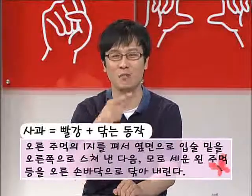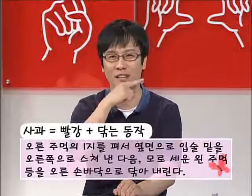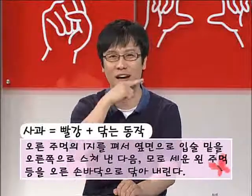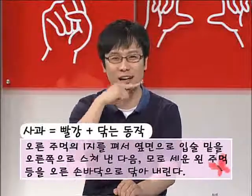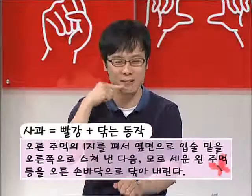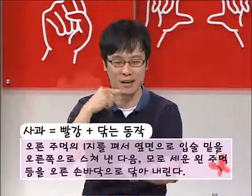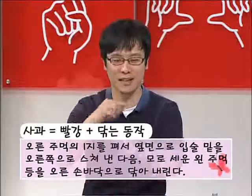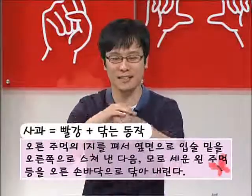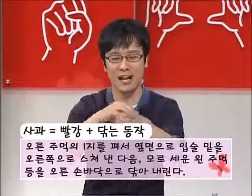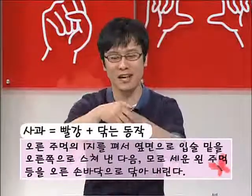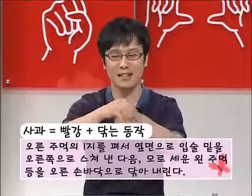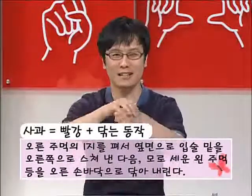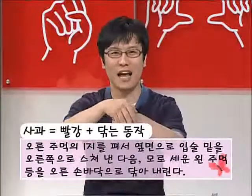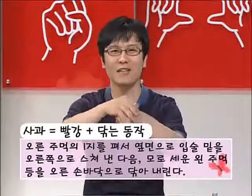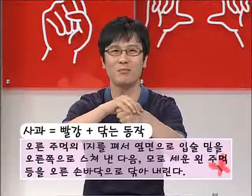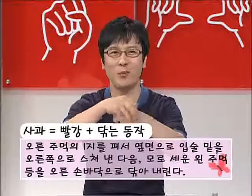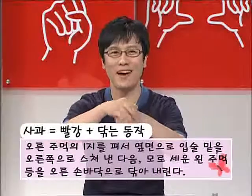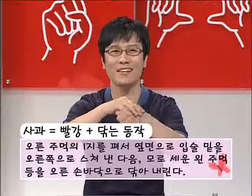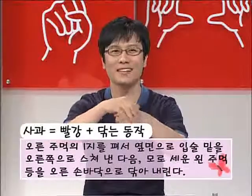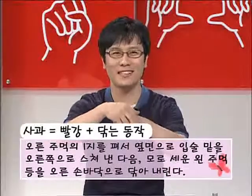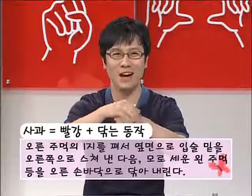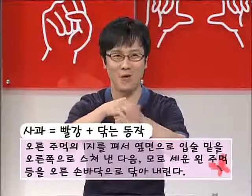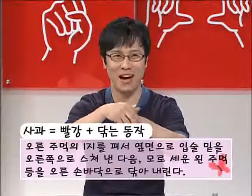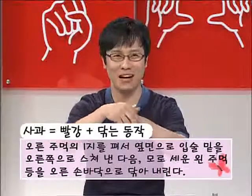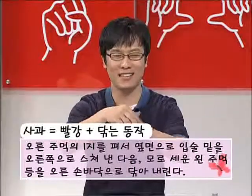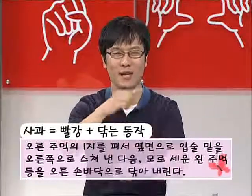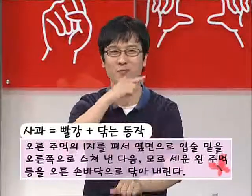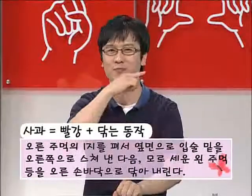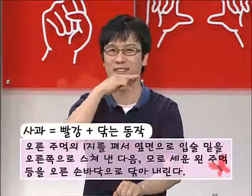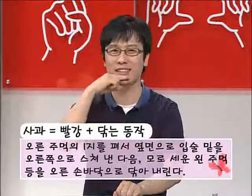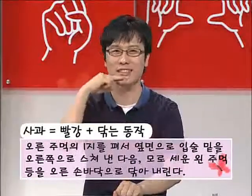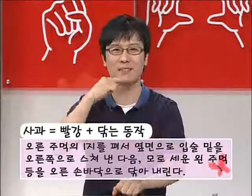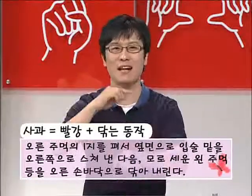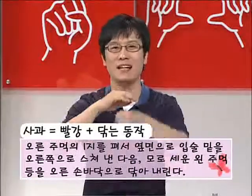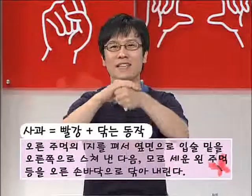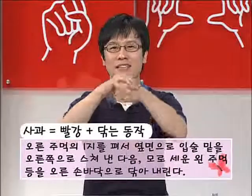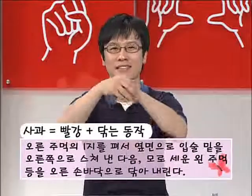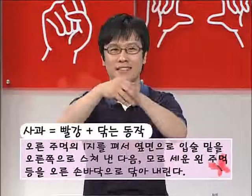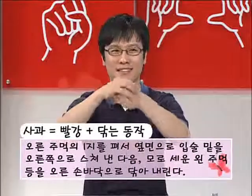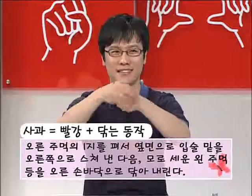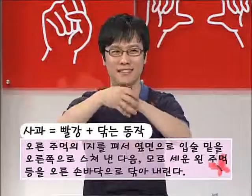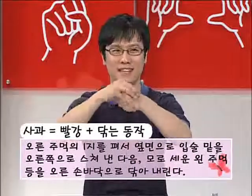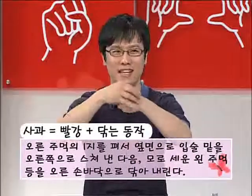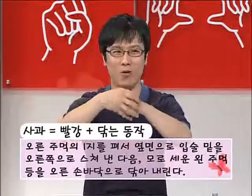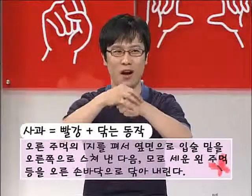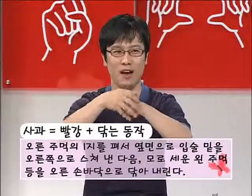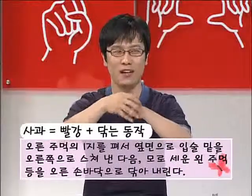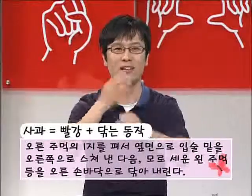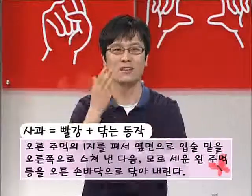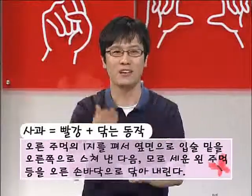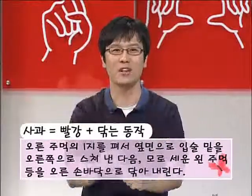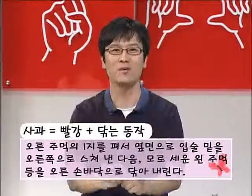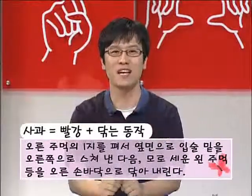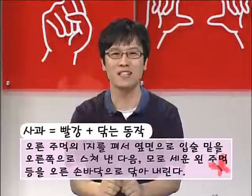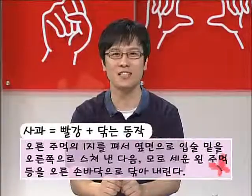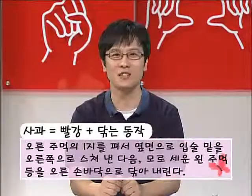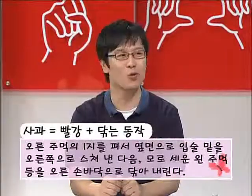됩니다. 빨갛아, 닦는 모양, 사과. 네. 빨간, 사과. 어렵지 않으시죠?